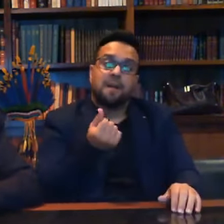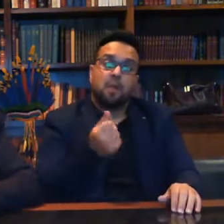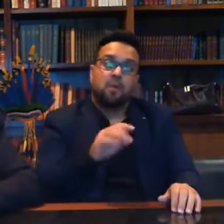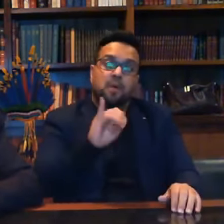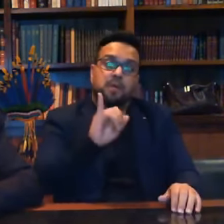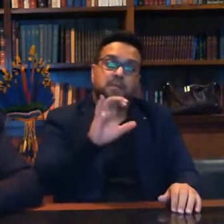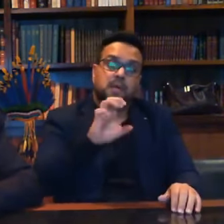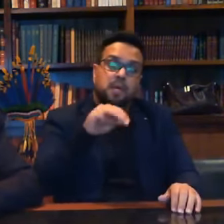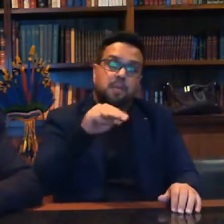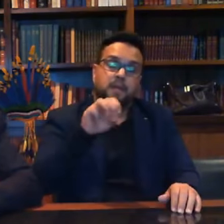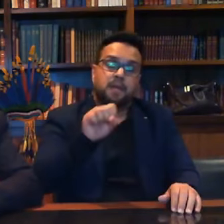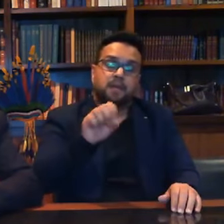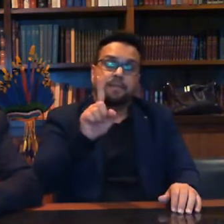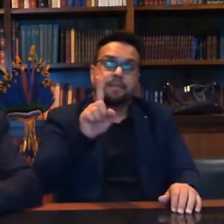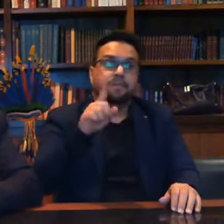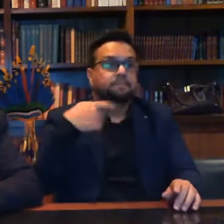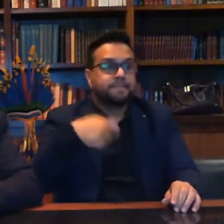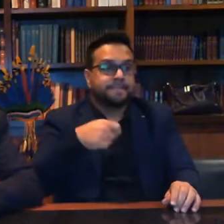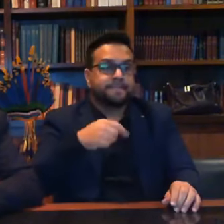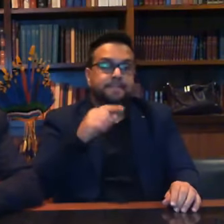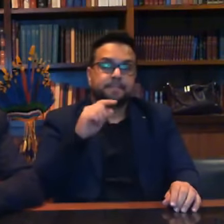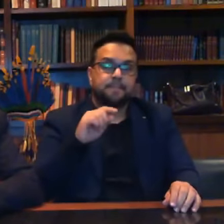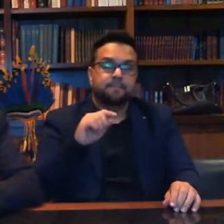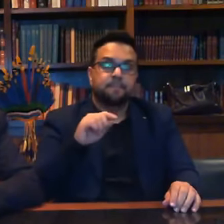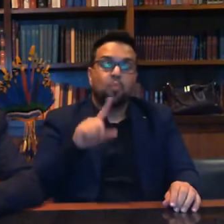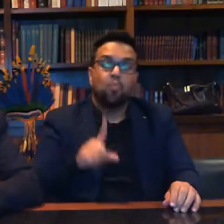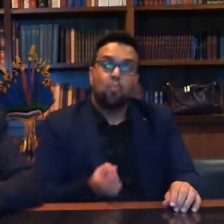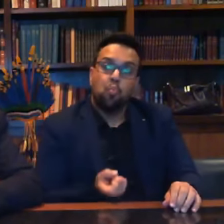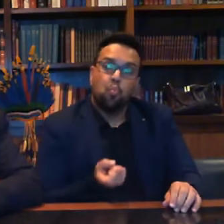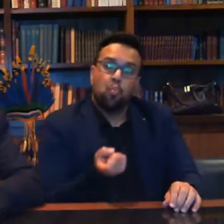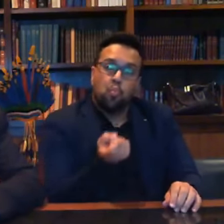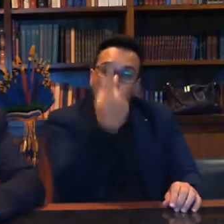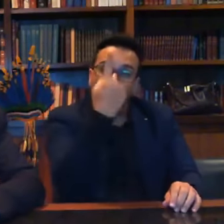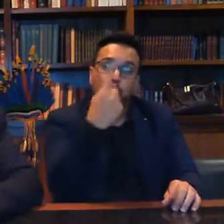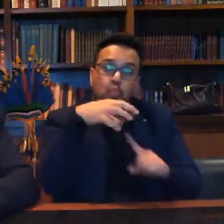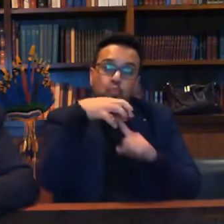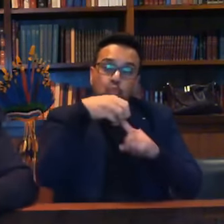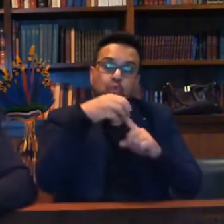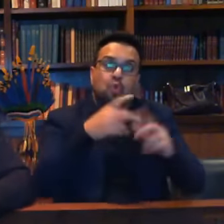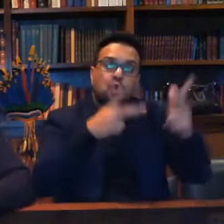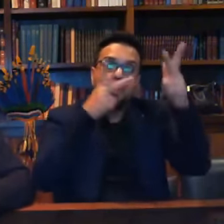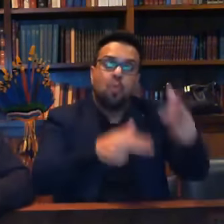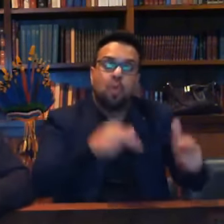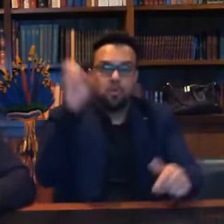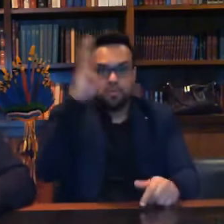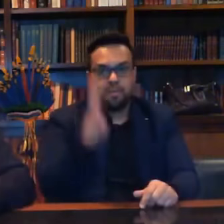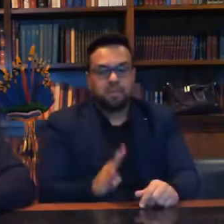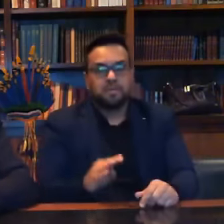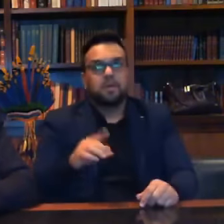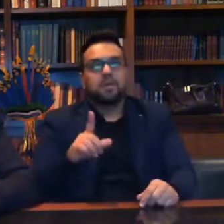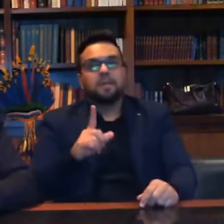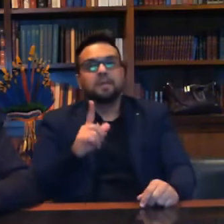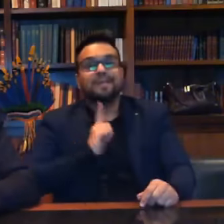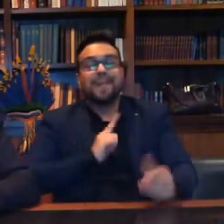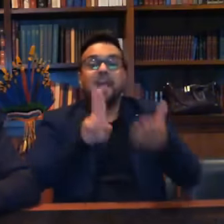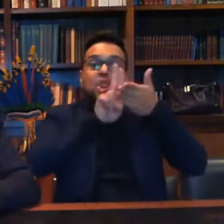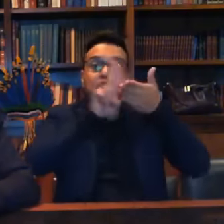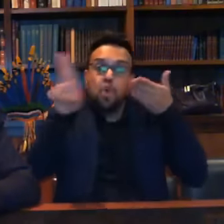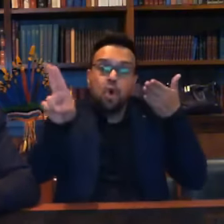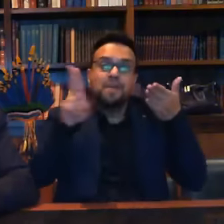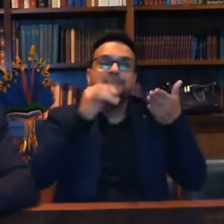para combustível tem que ser 1 no Brasil todo e nominal. O que que é nominal? Tantos centavos.